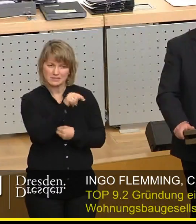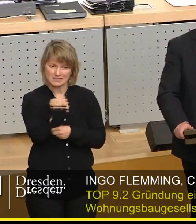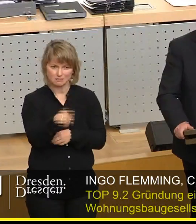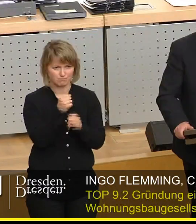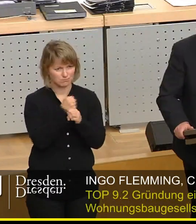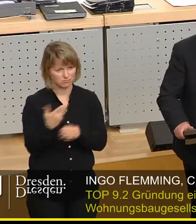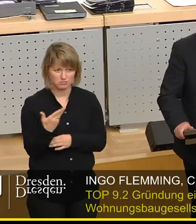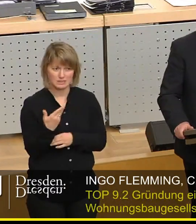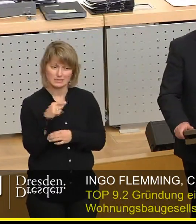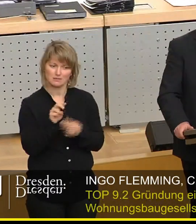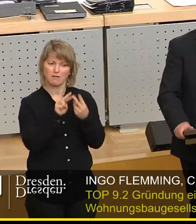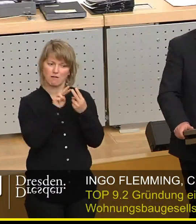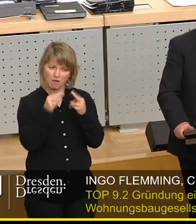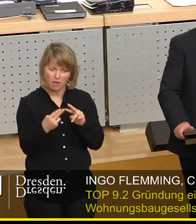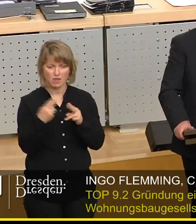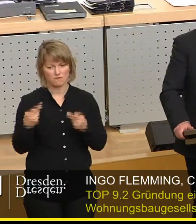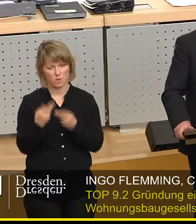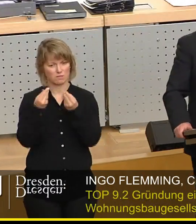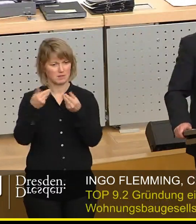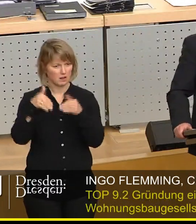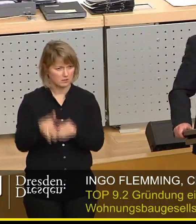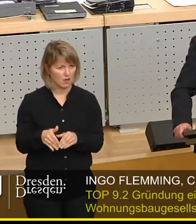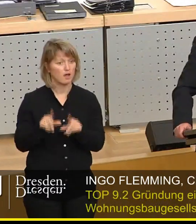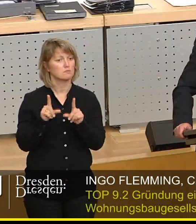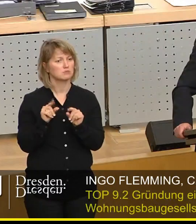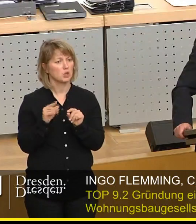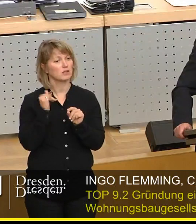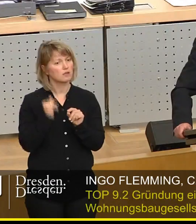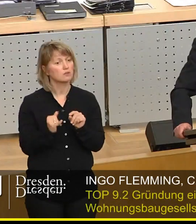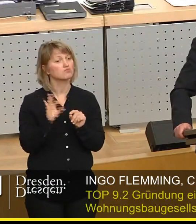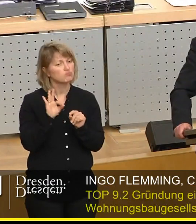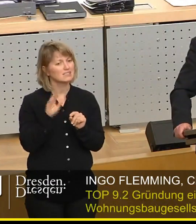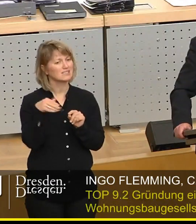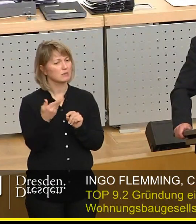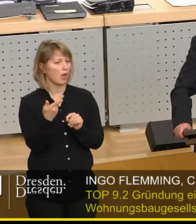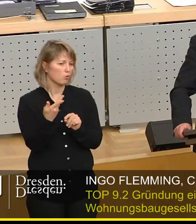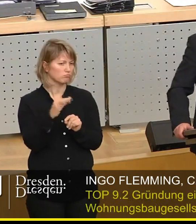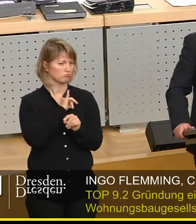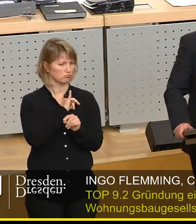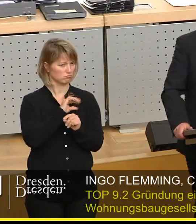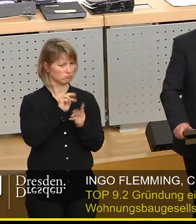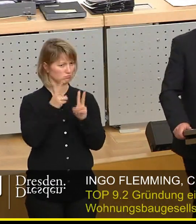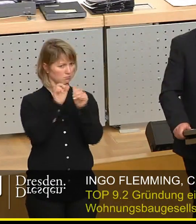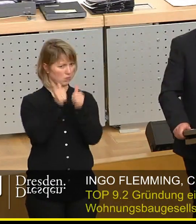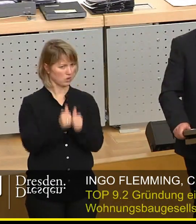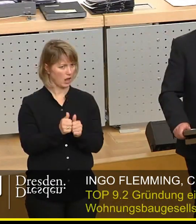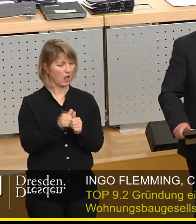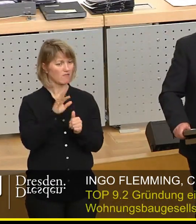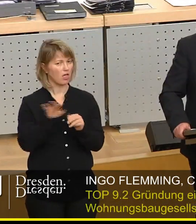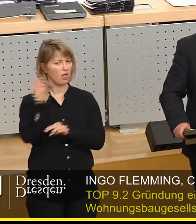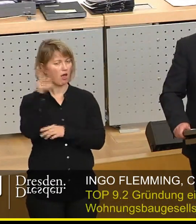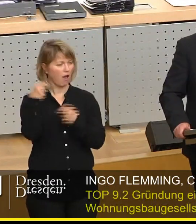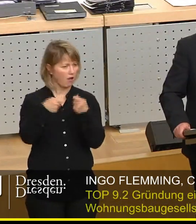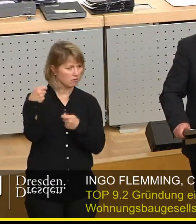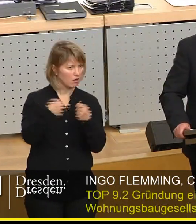anders jetzt gibt es diese Fördermittel und jetzt kann es durchaus ein interessantes Geschäftsmodell sein für Anleger für